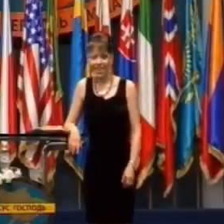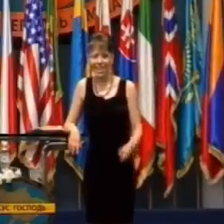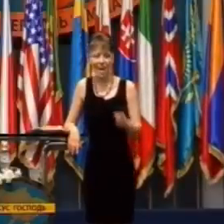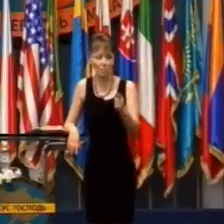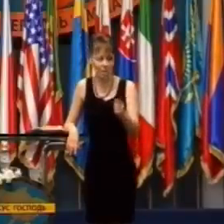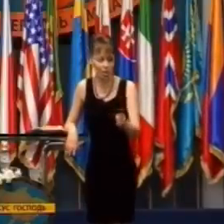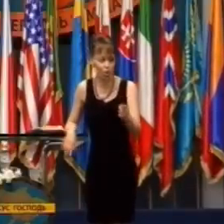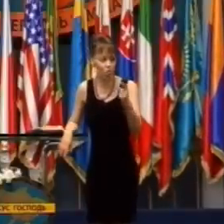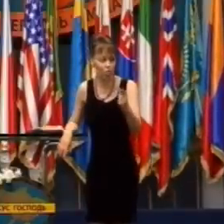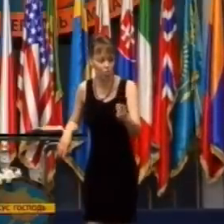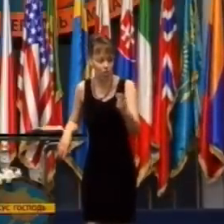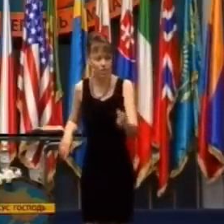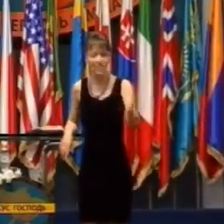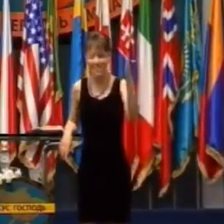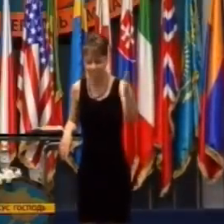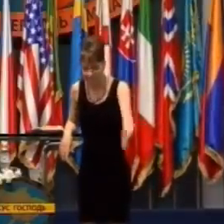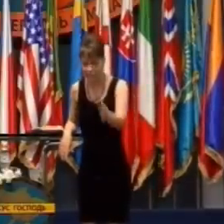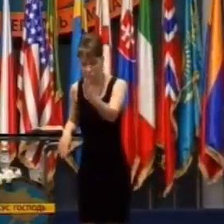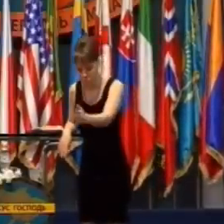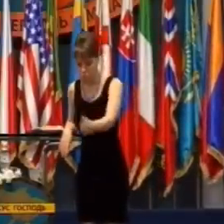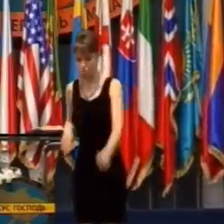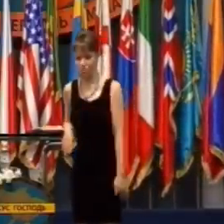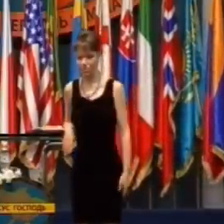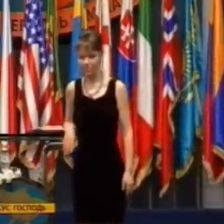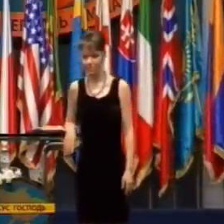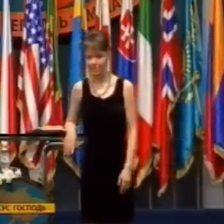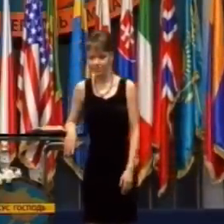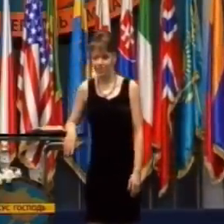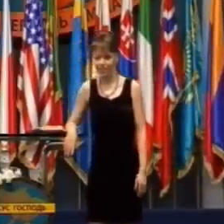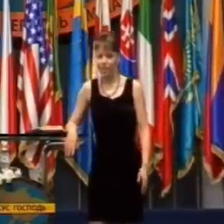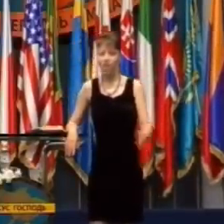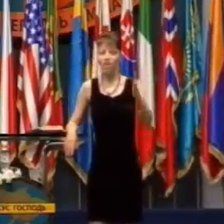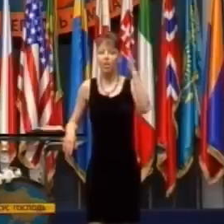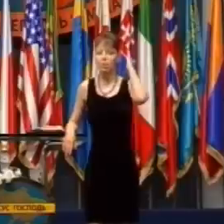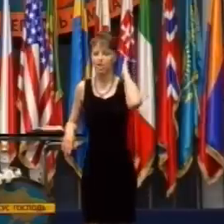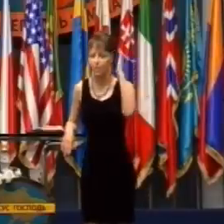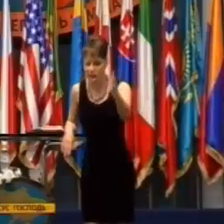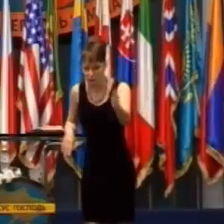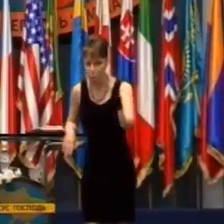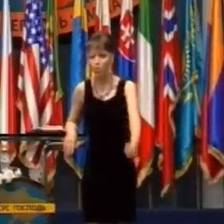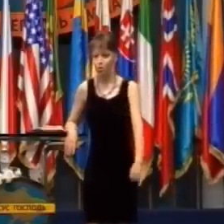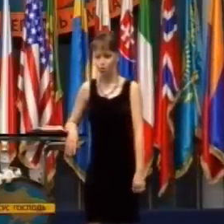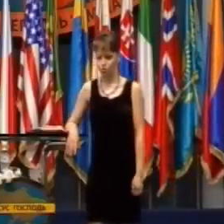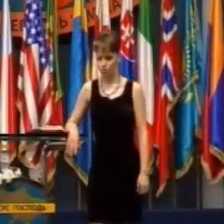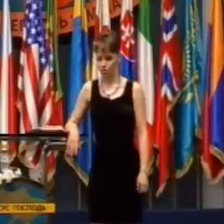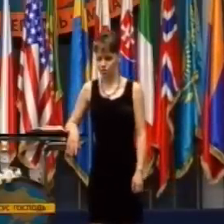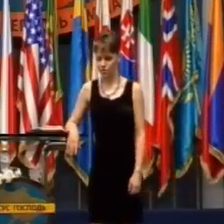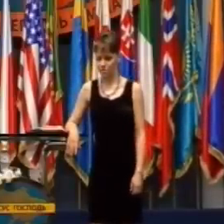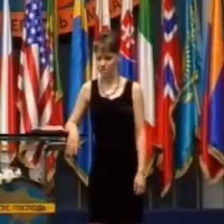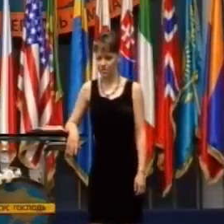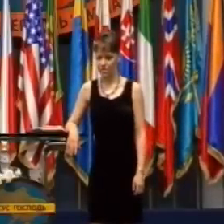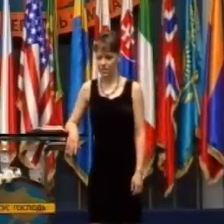Ja som vás prišiel presvedčiť, aby ste dôverovali Bohu, aby ste mali vieru v Boha,